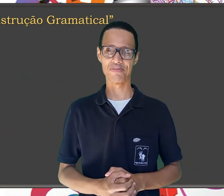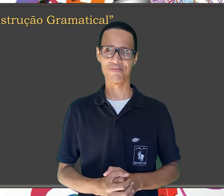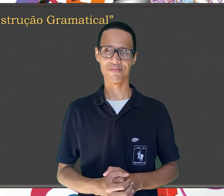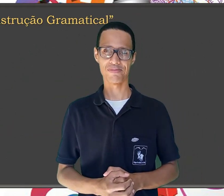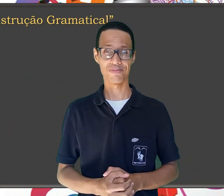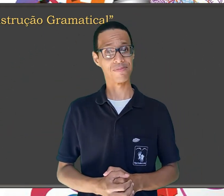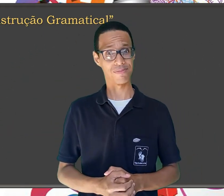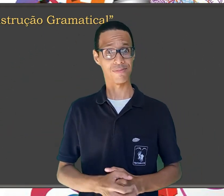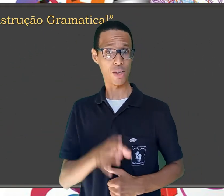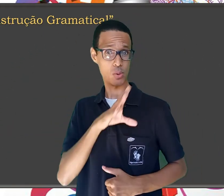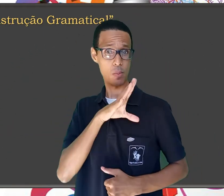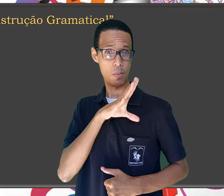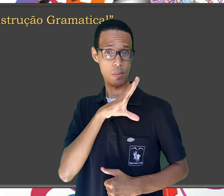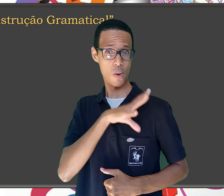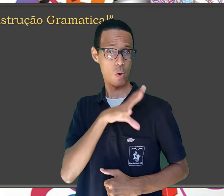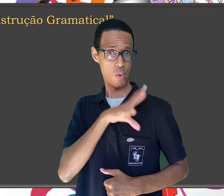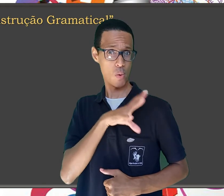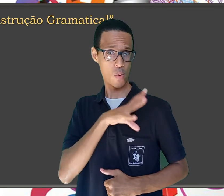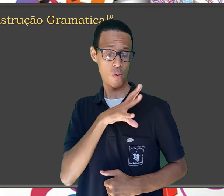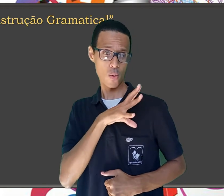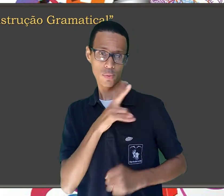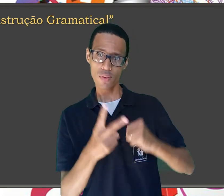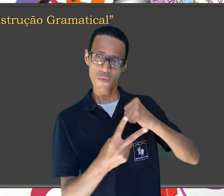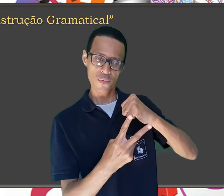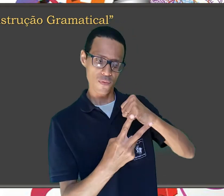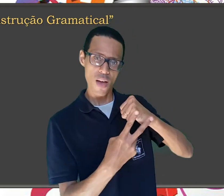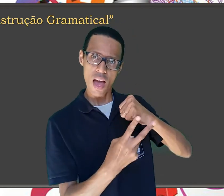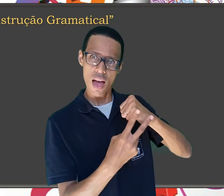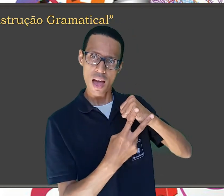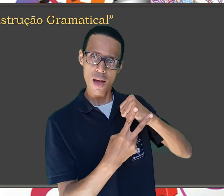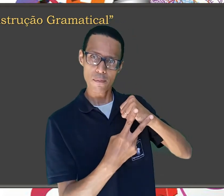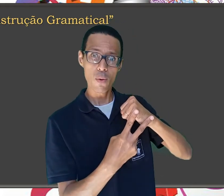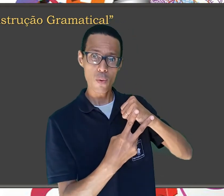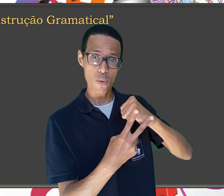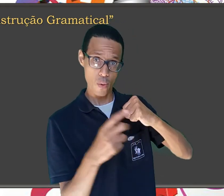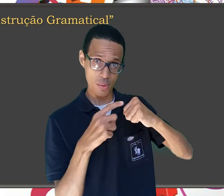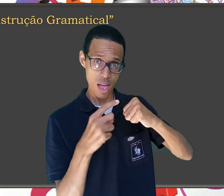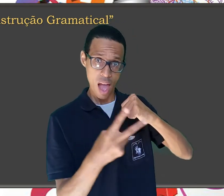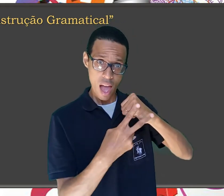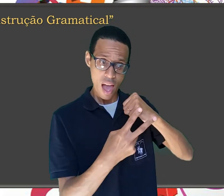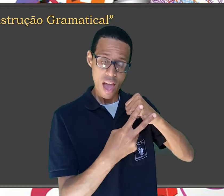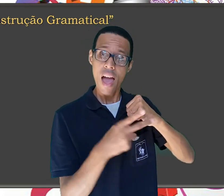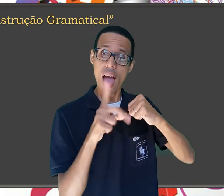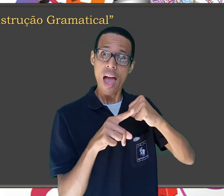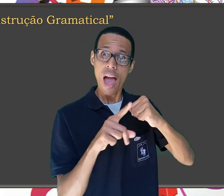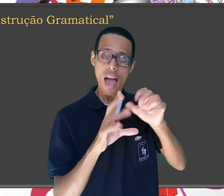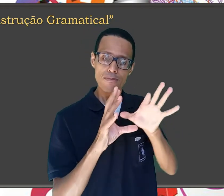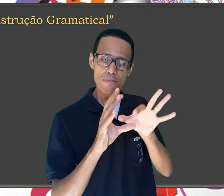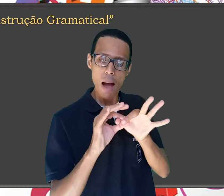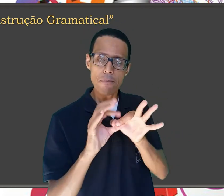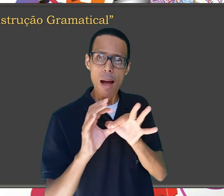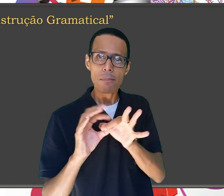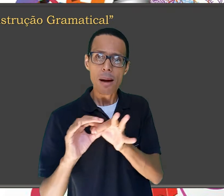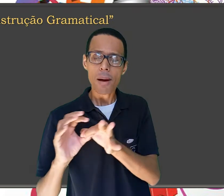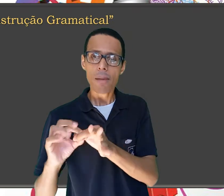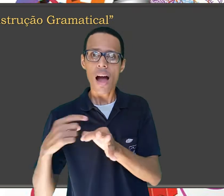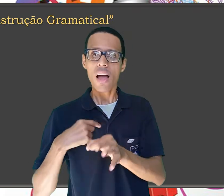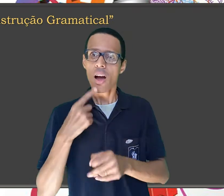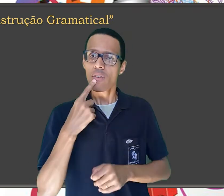Na língua portuguesa, o verbo, a ação, complementa o que você deseja dizer.